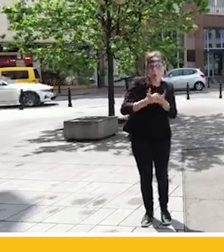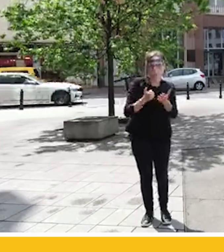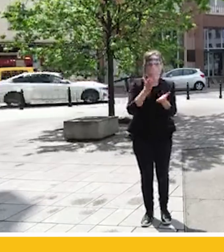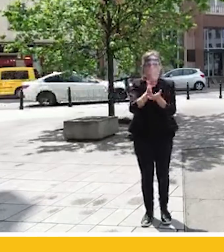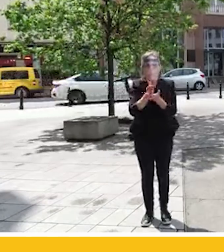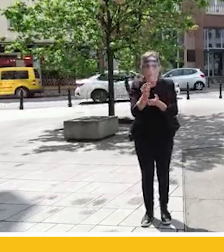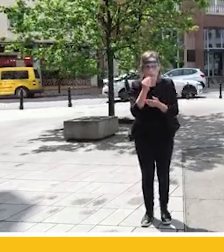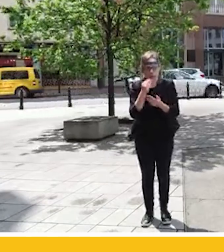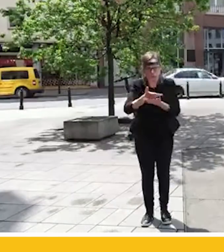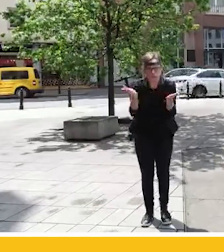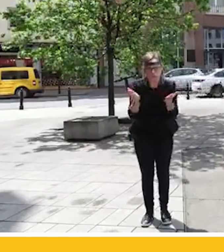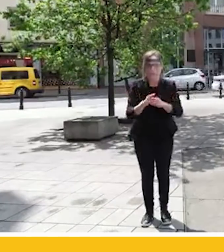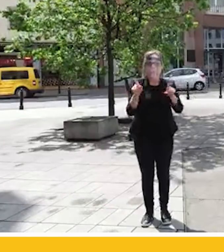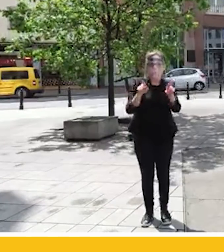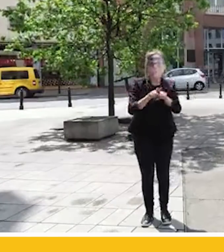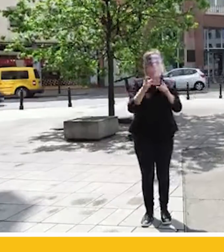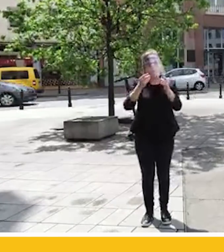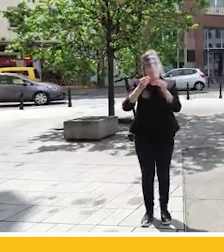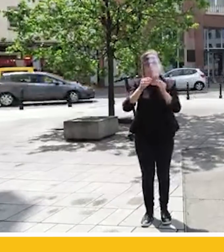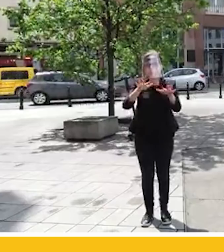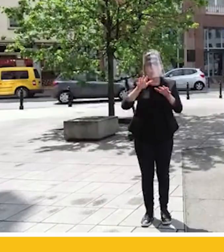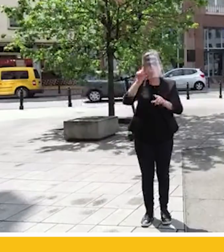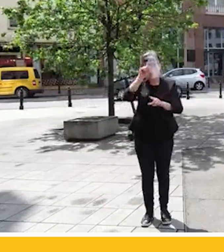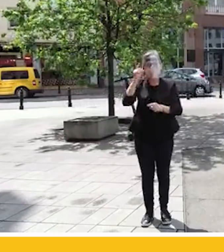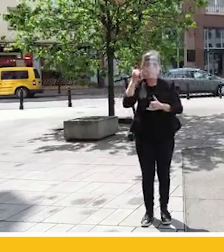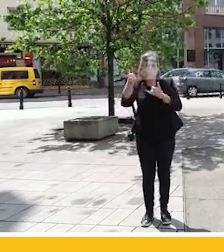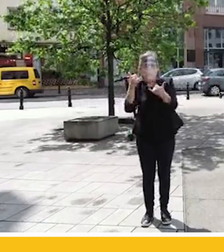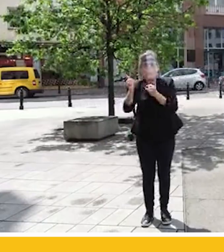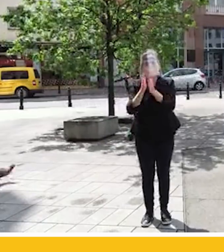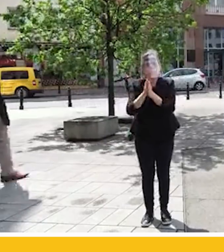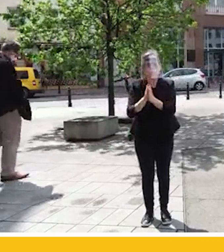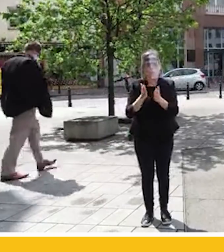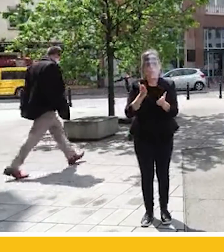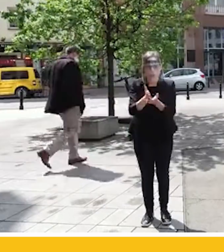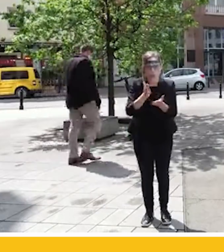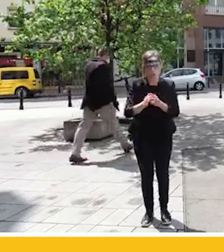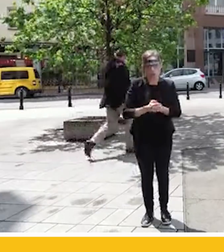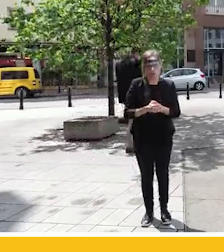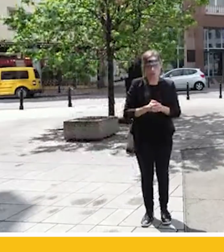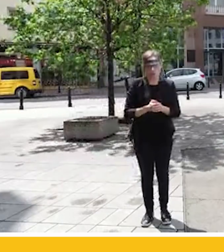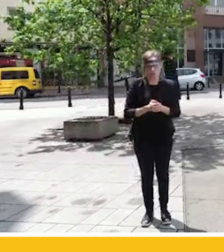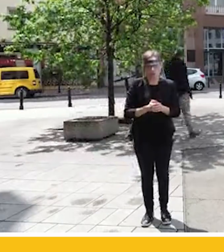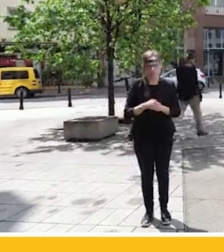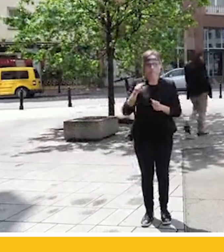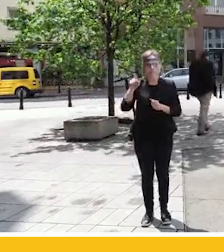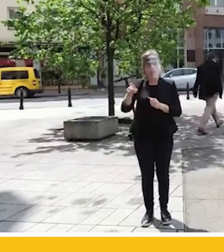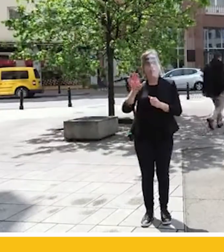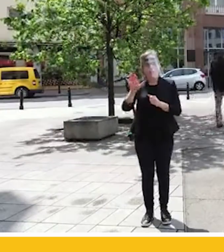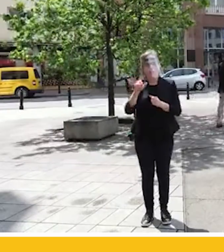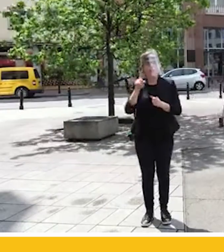żywnościowej. O osobach, które dzwonią z prośbą o pomoc. Na maila pomocowego